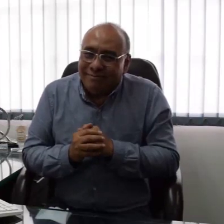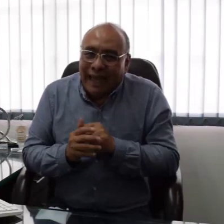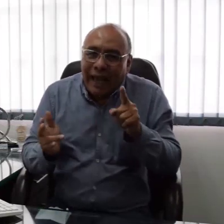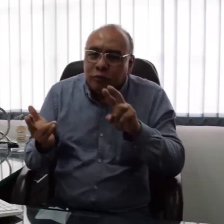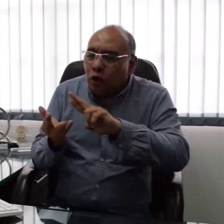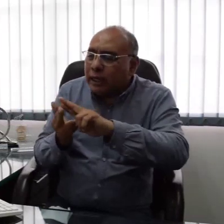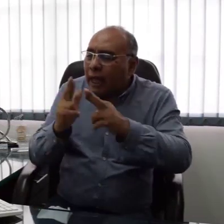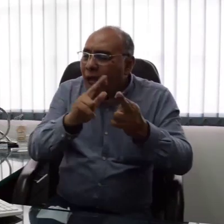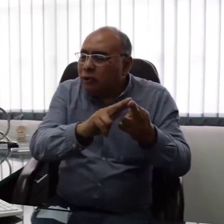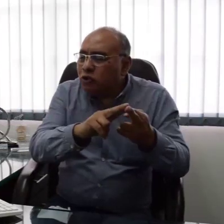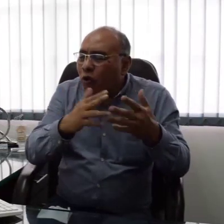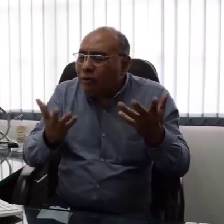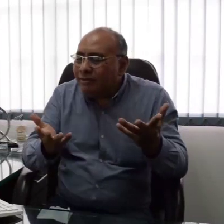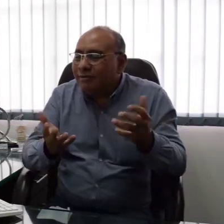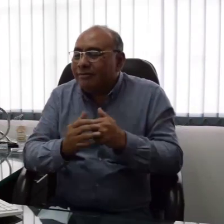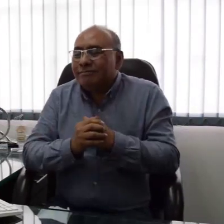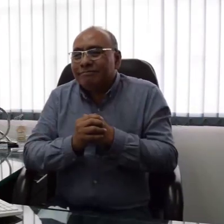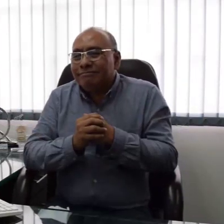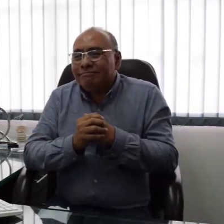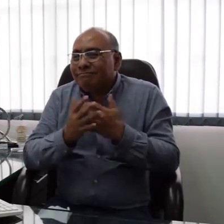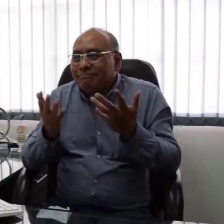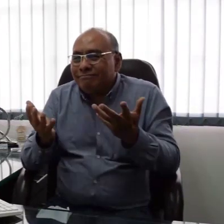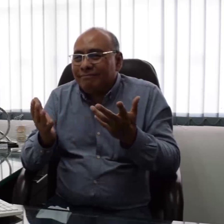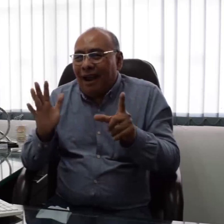trata de abrir un debate desde lo legal o lo normativo.